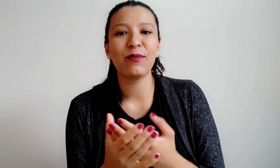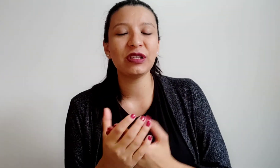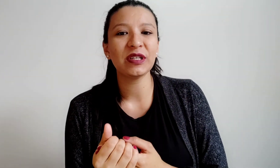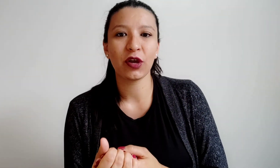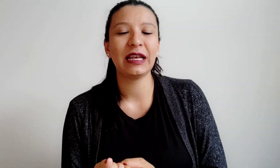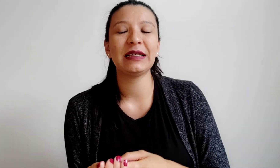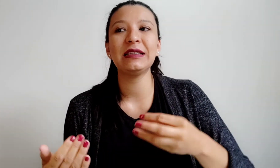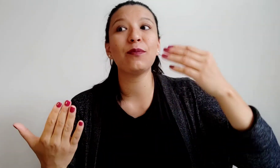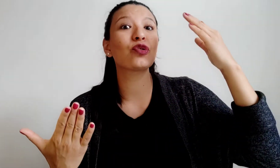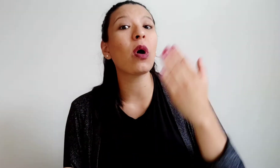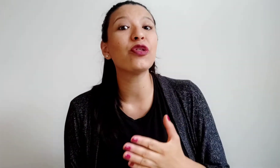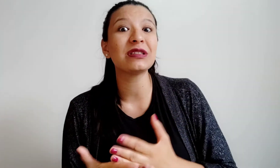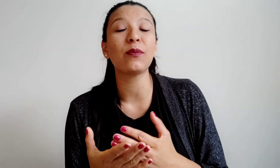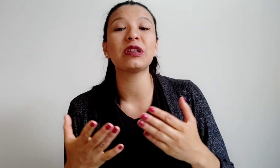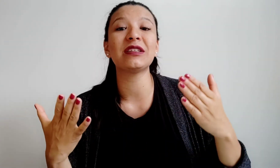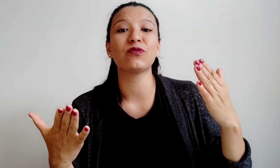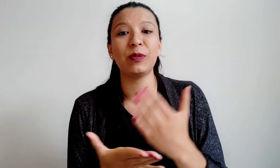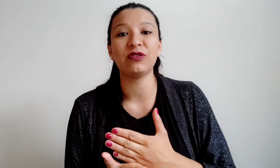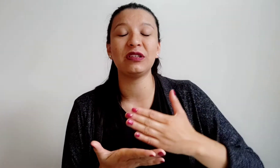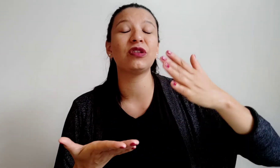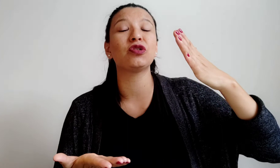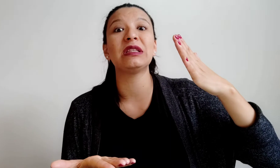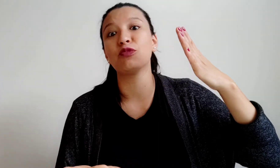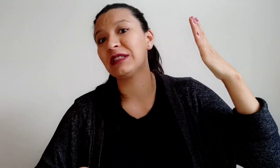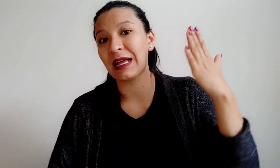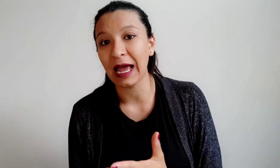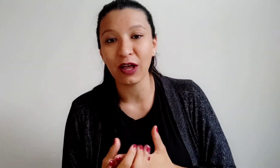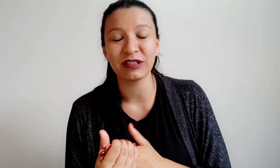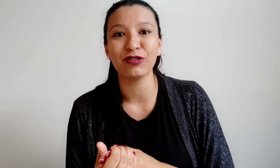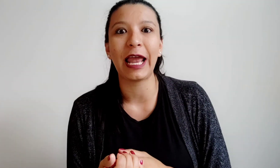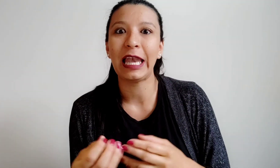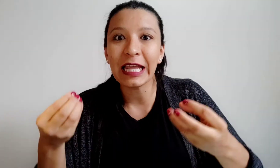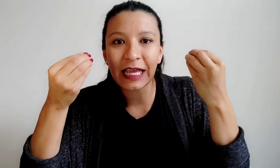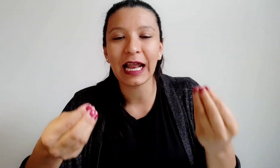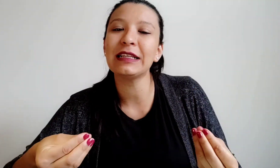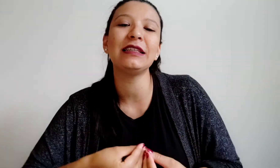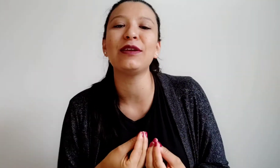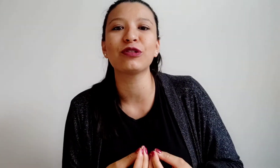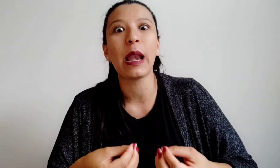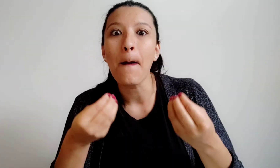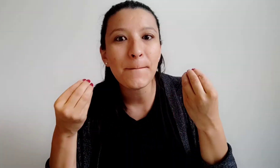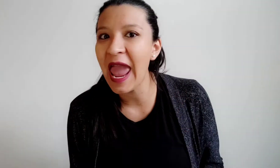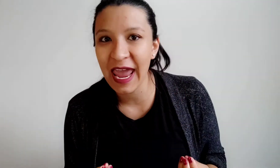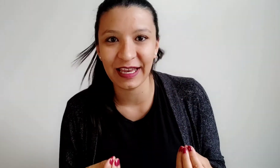motivación que necesitamos cuando estamos en esos momentos en donde nos sentimos estancados, donde literal sentimos el pain